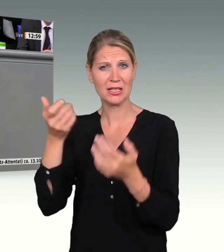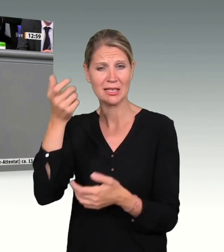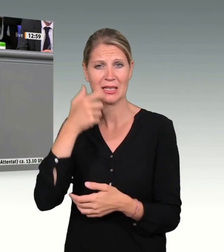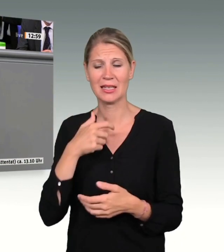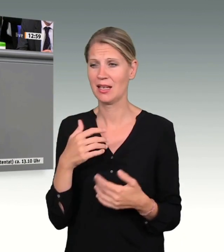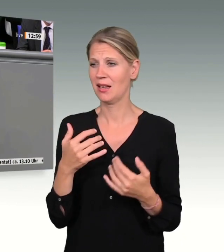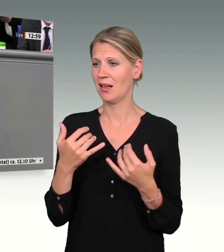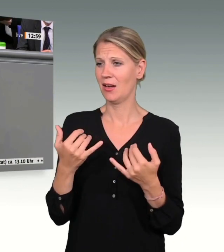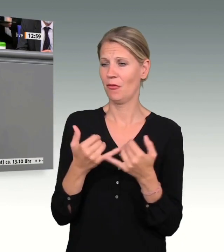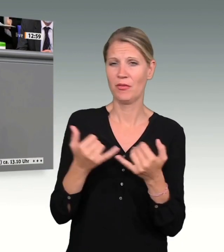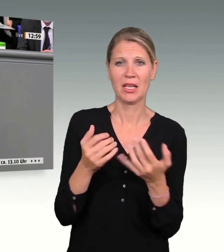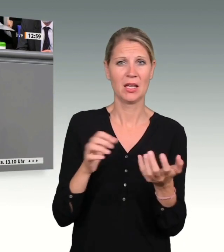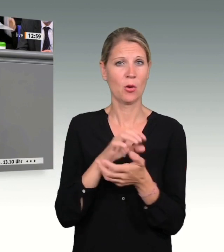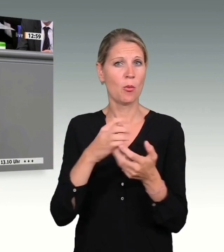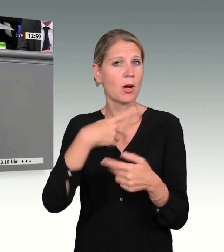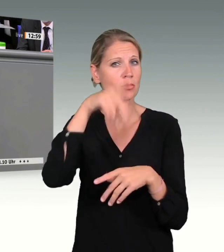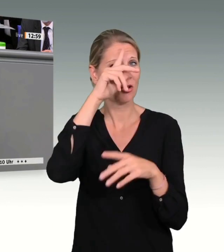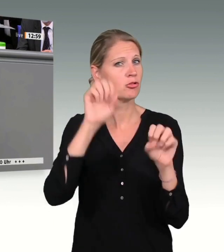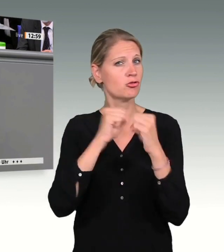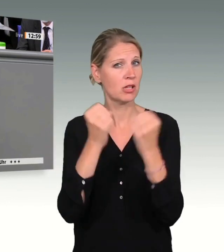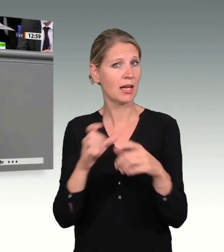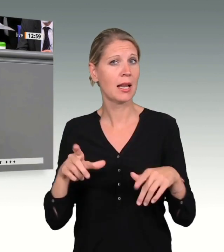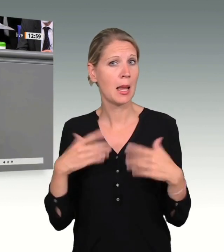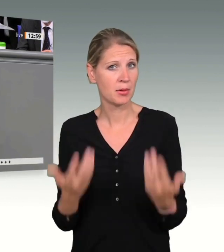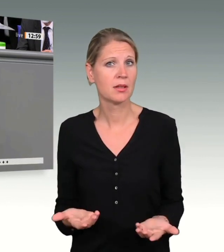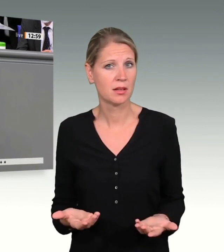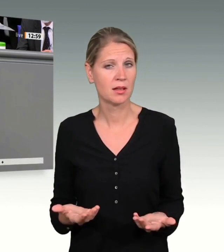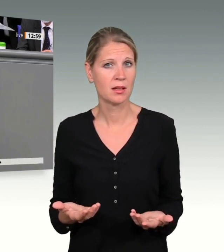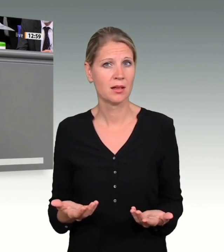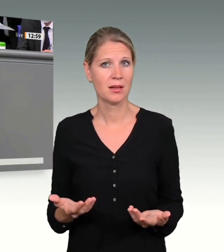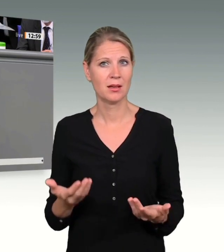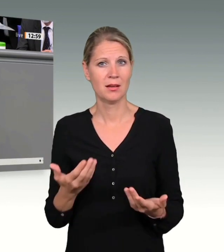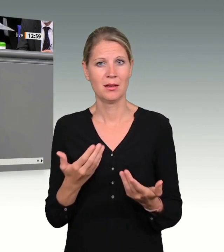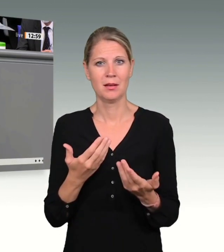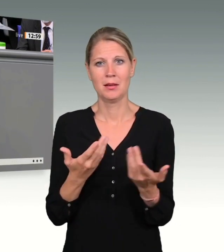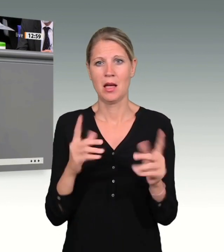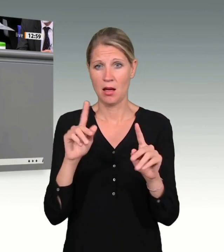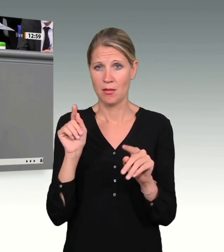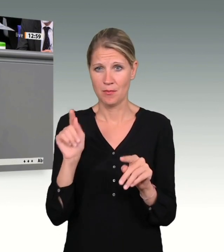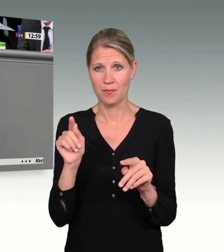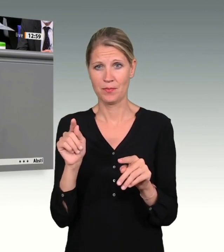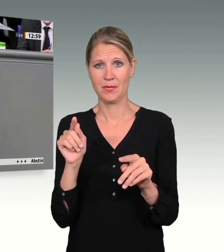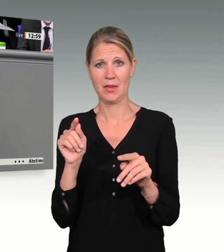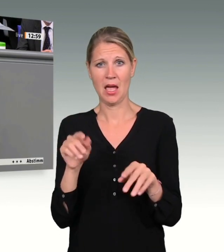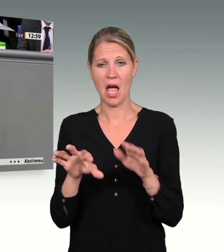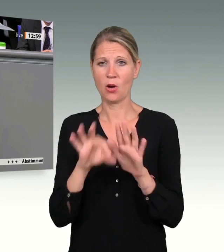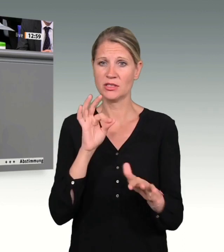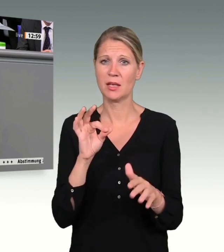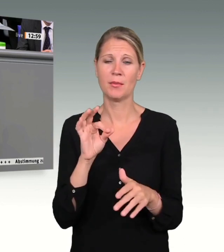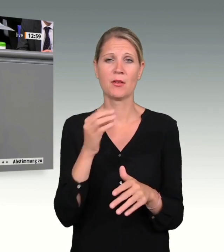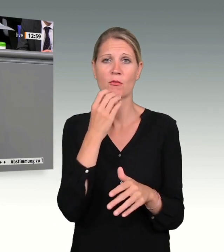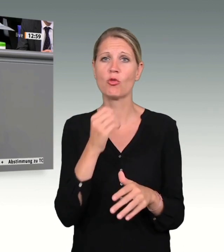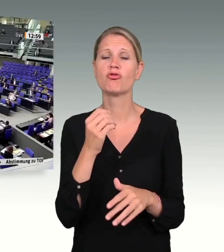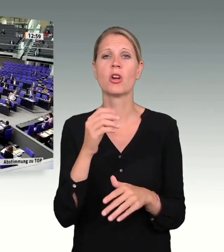Staates erlebt haben. Explizit ausnehmen von der Kritik möchte ich Kurt Beck und ihm für seine Arbeit danken. Aber es fehlt zu